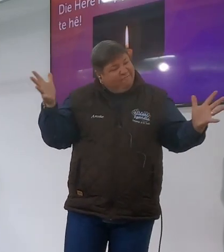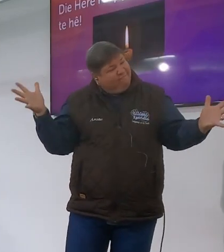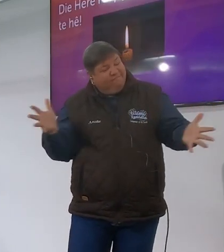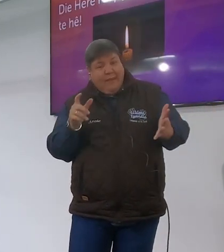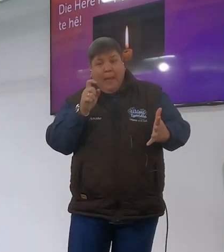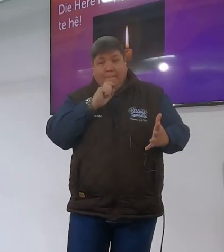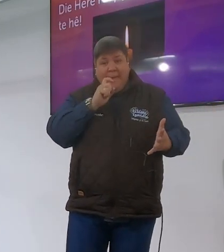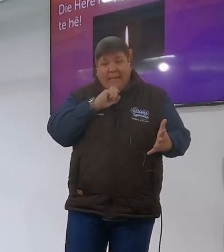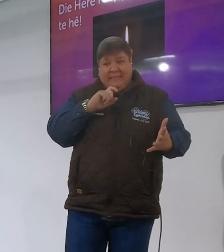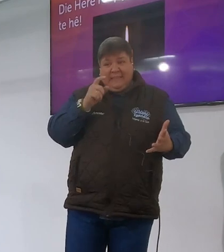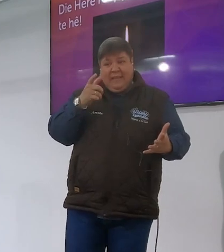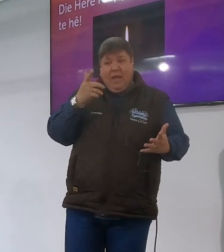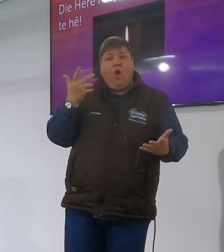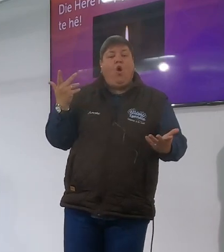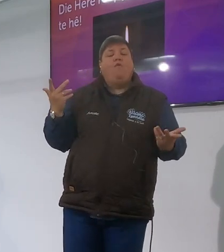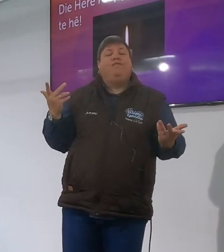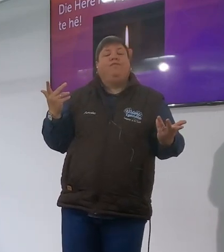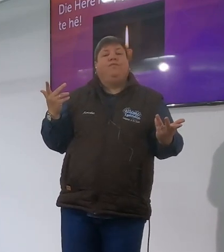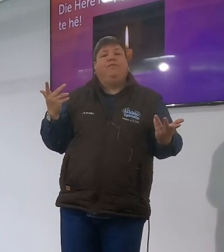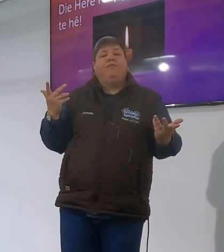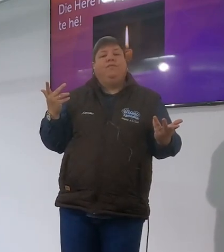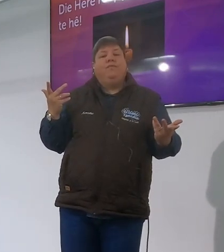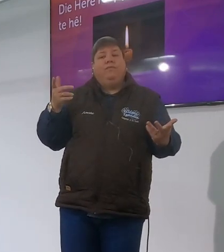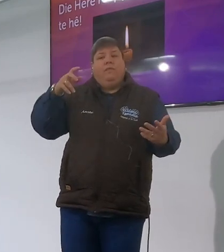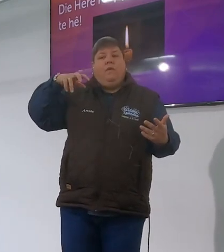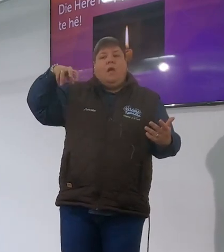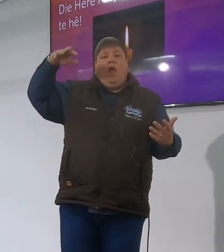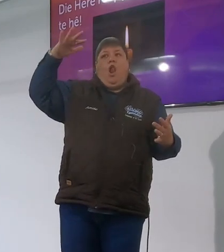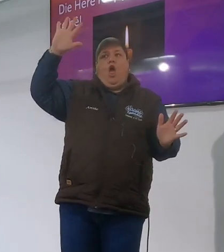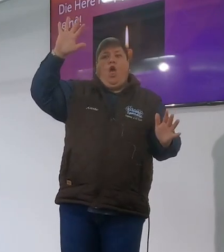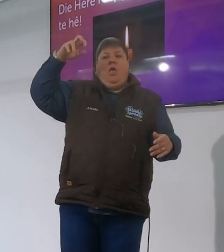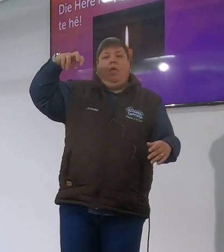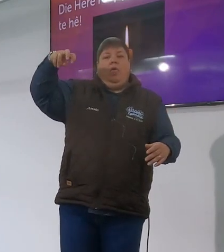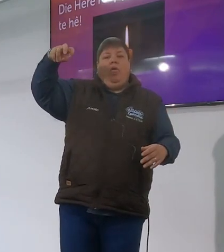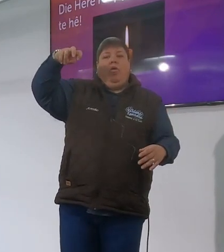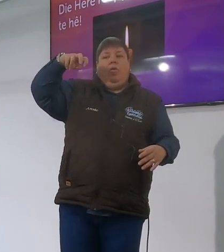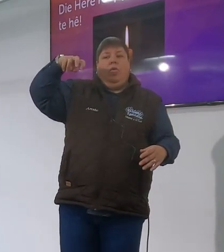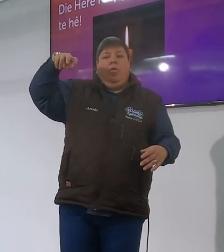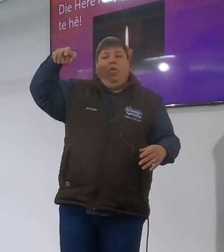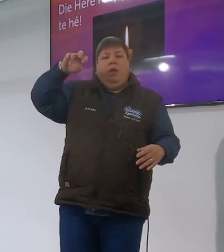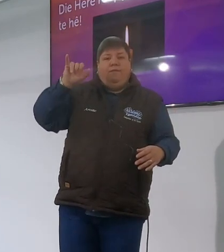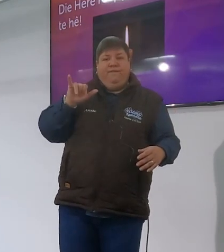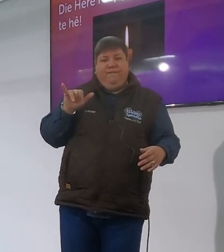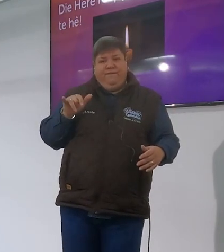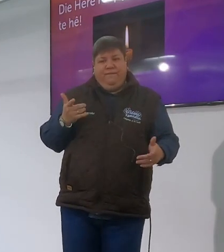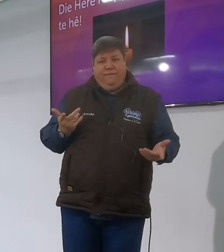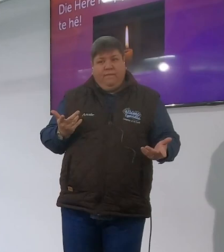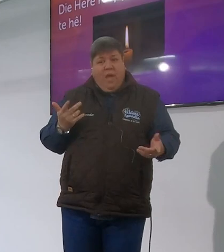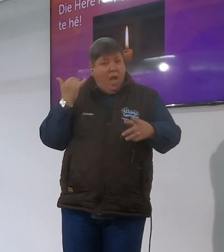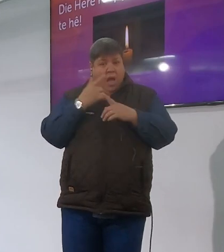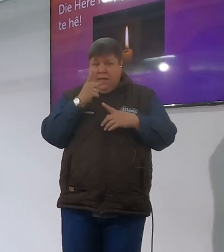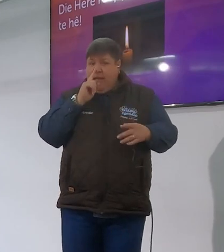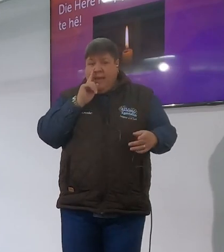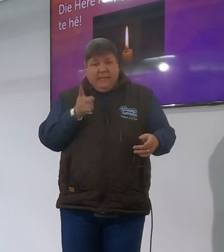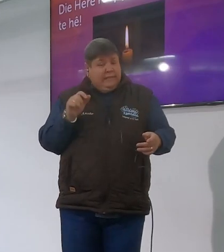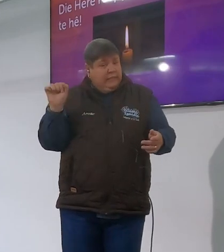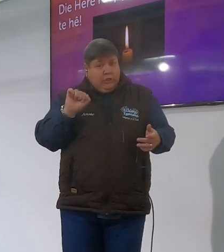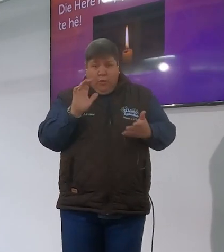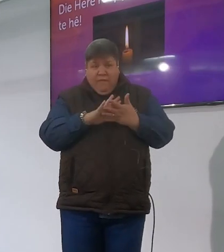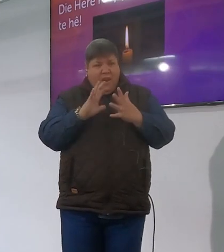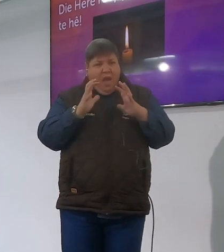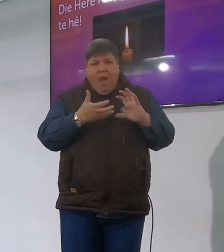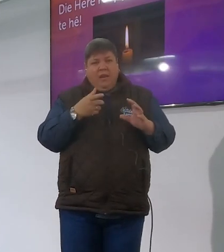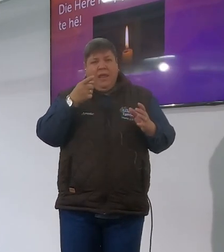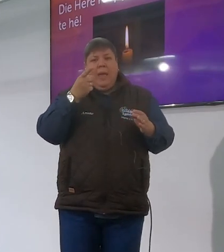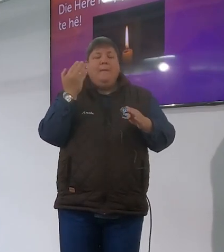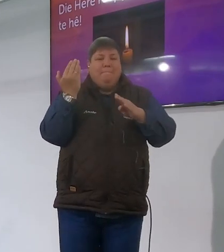jy bezig om die licht te wees wat jy is is jy bezig om licht te wees want dis wat die heren vir jou doen en as ek nie dit nie is nie mis ons een groot deel jylle